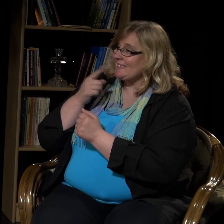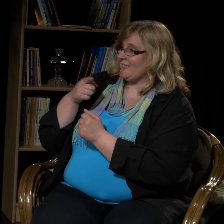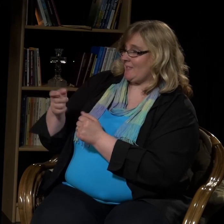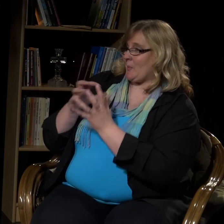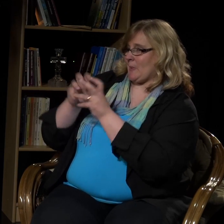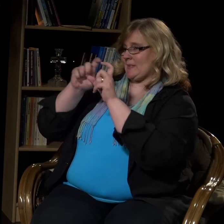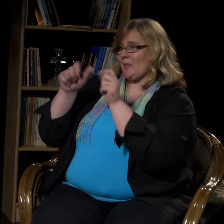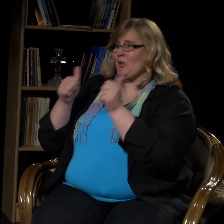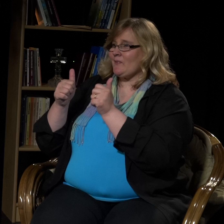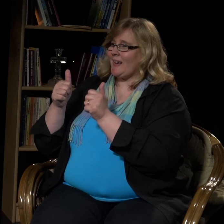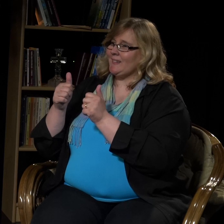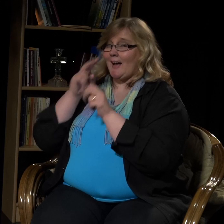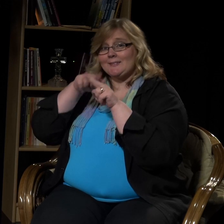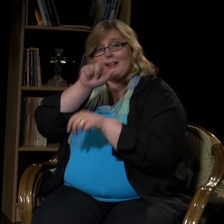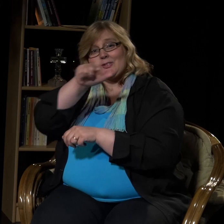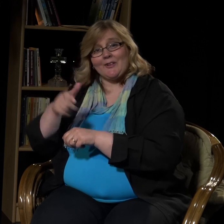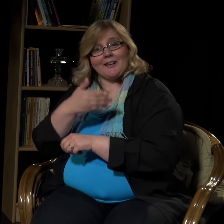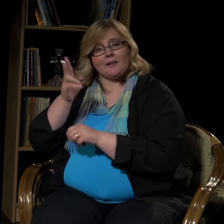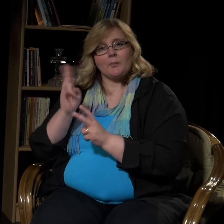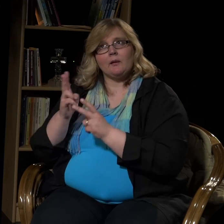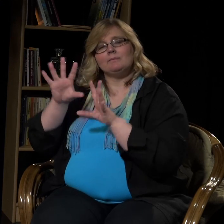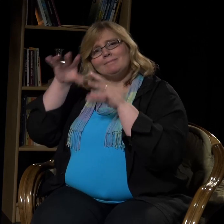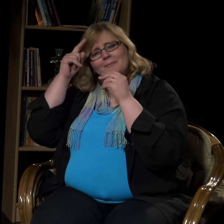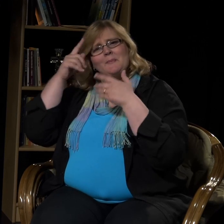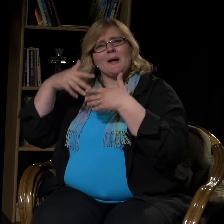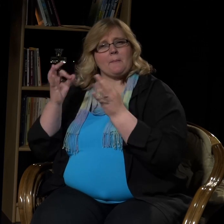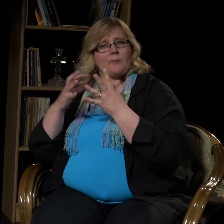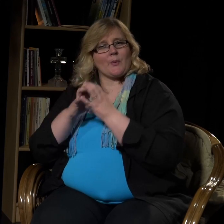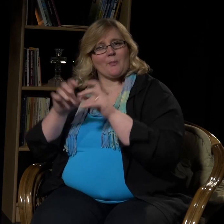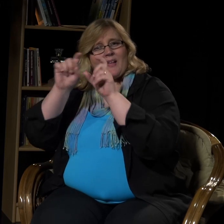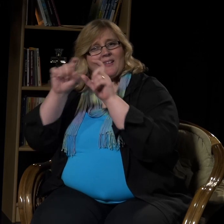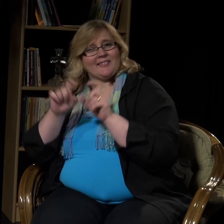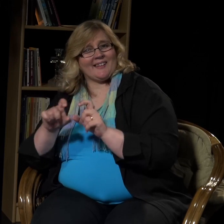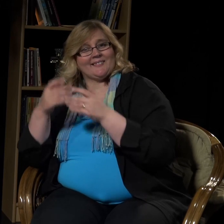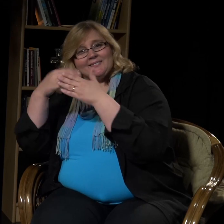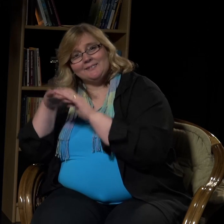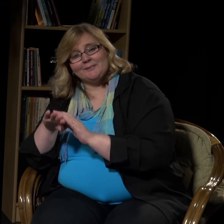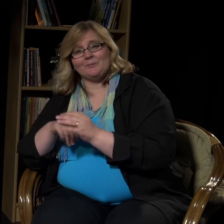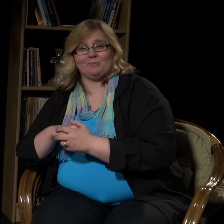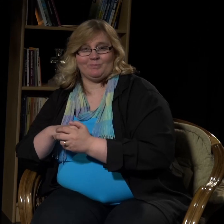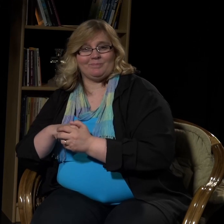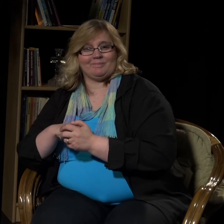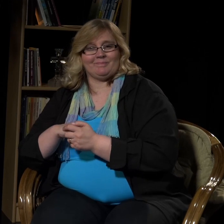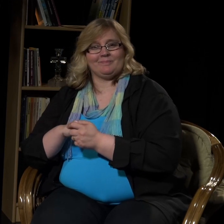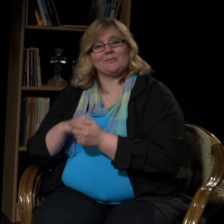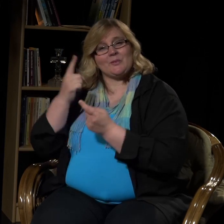paljon näistä kysymyksistä ja me toivomme, että katsojat saivat tästä jotakin itselleen tästä